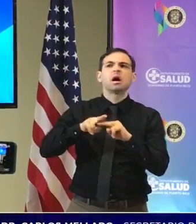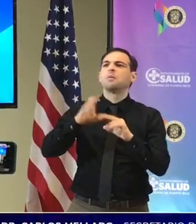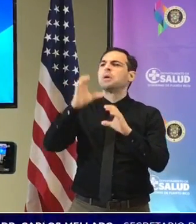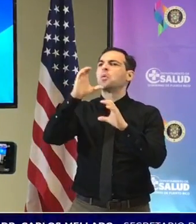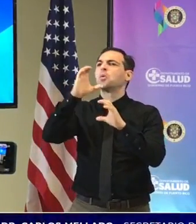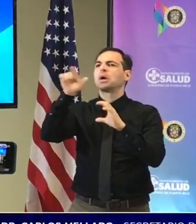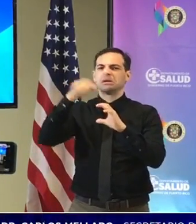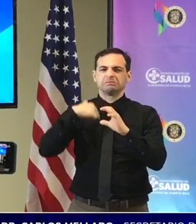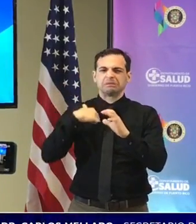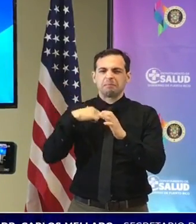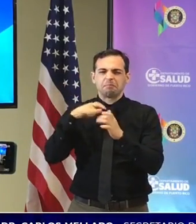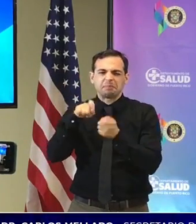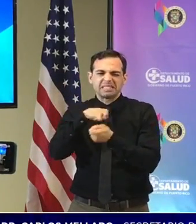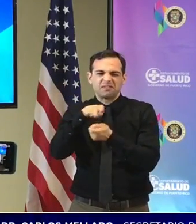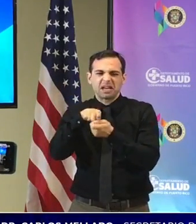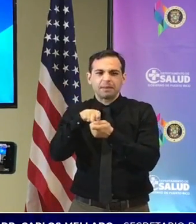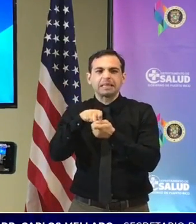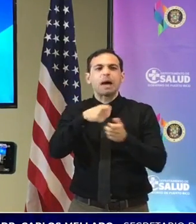de las multas cuando no lo tengo